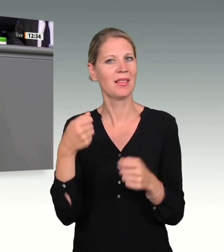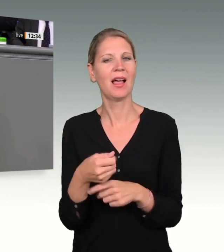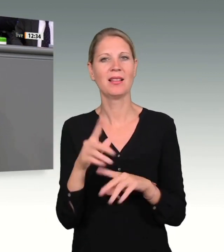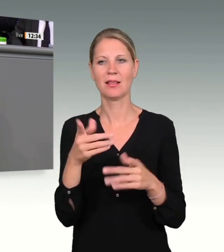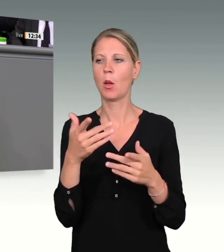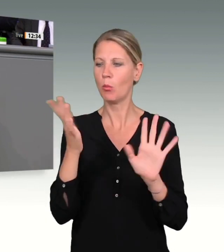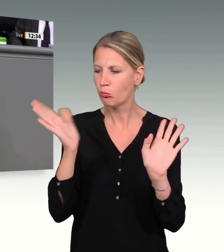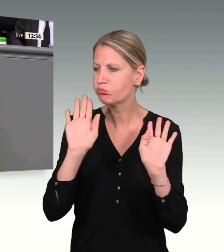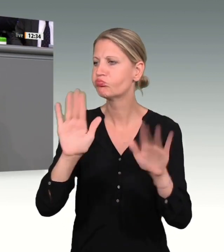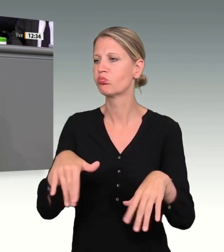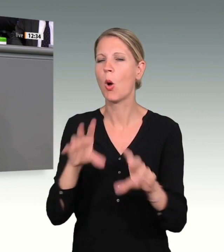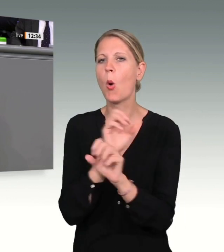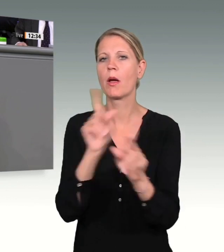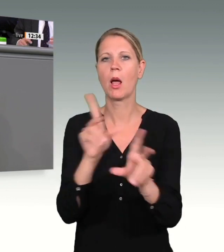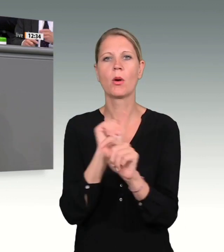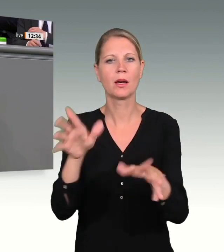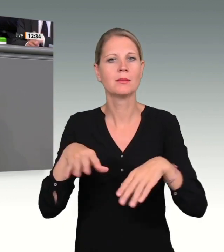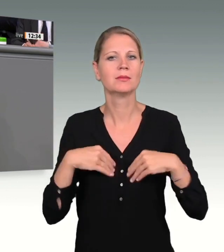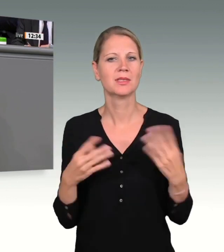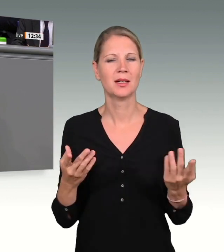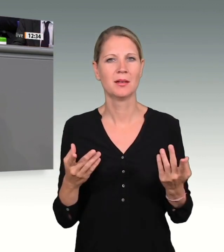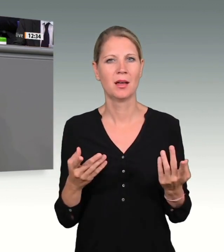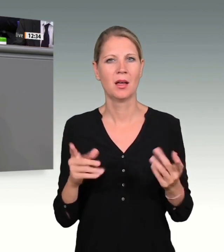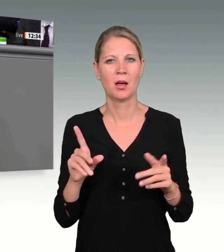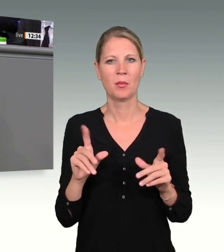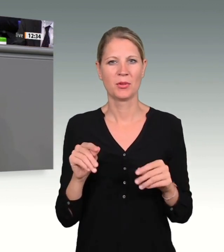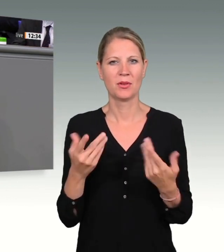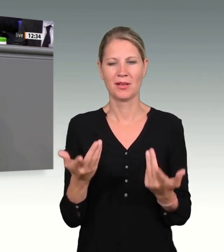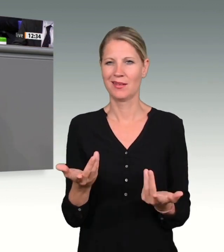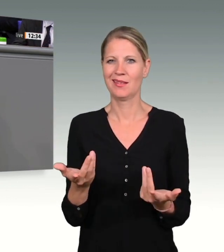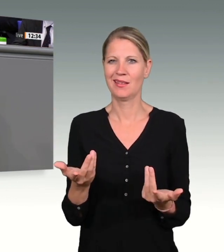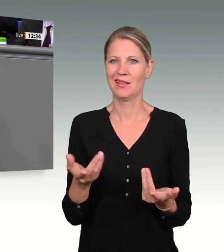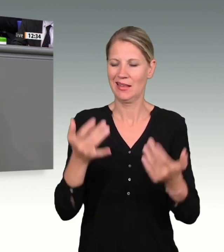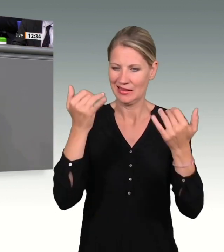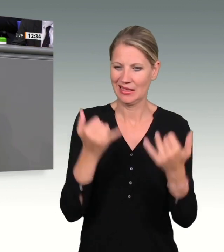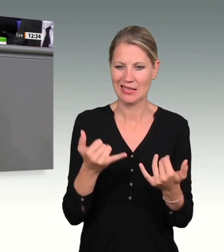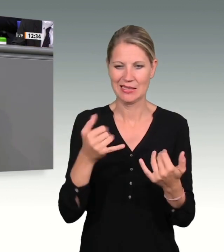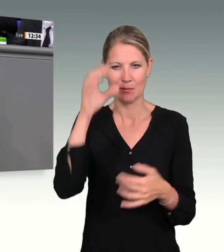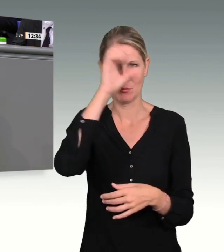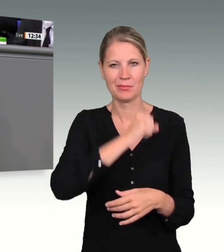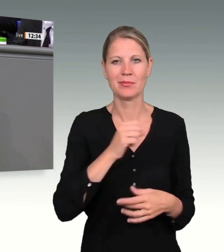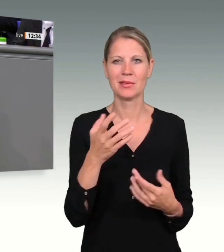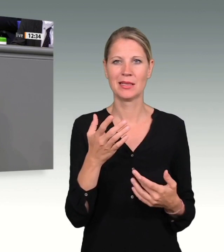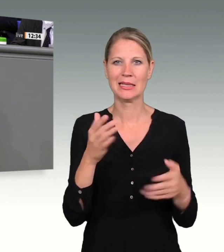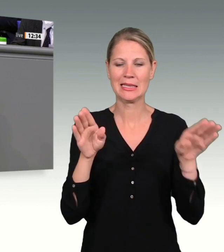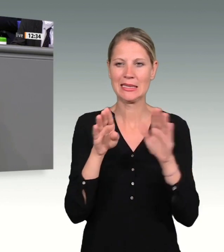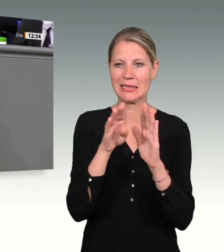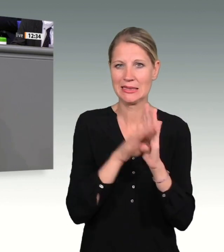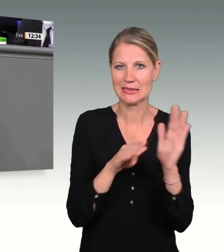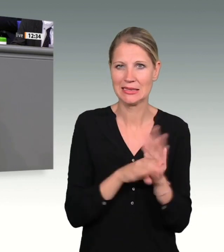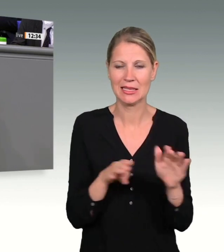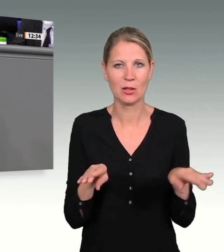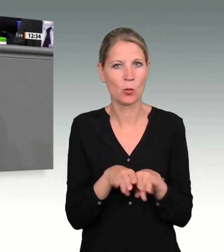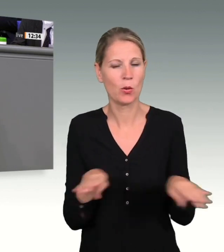zum Schluss kommen, dass eine gesetzliche Grundlage für Vertrauenspersonen gerade im Bereich der Strafverfolgung und Gefahrenabwehr